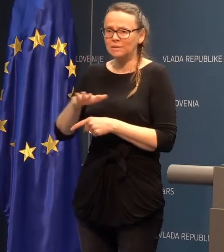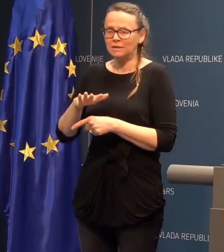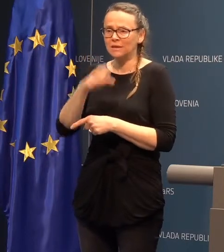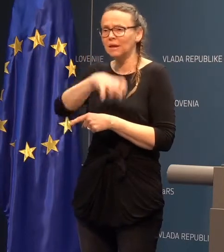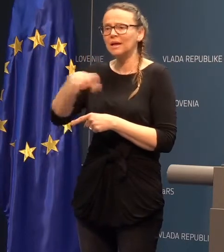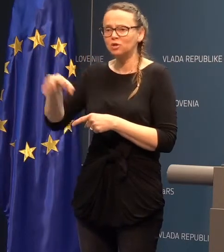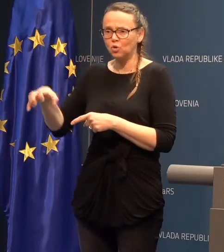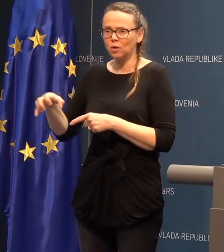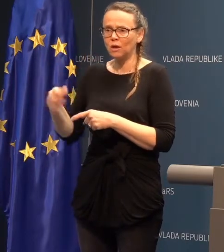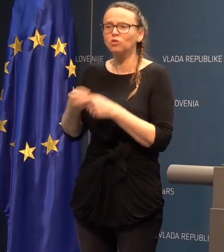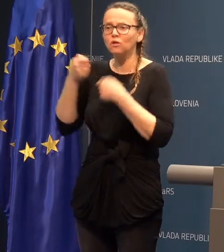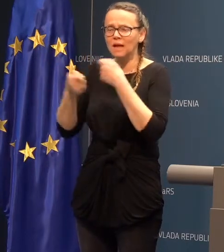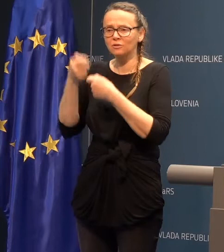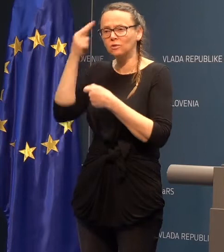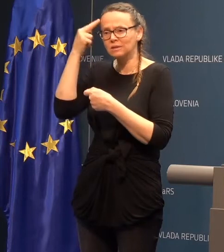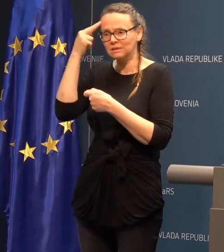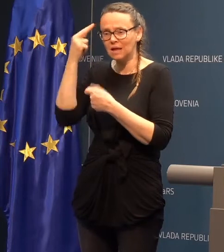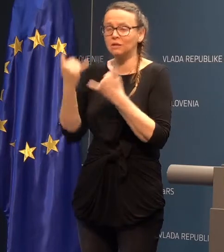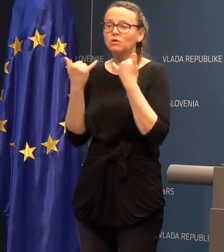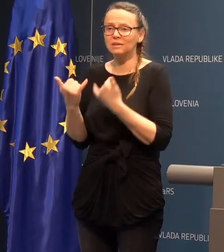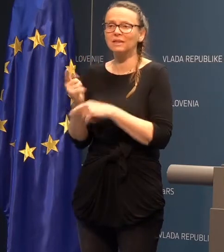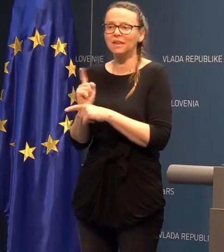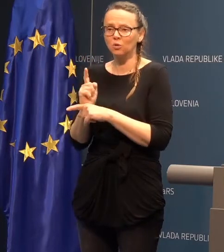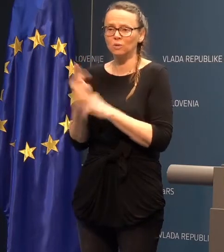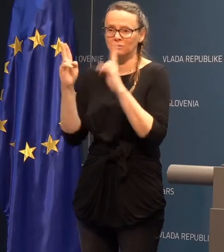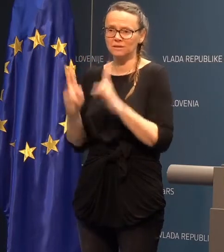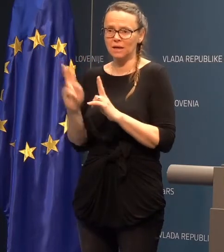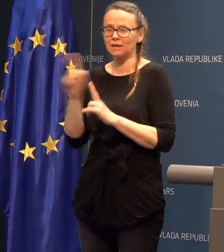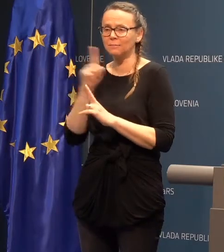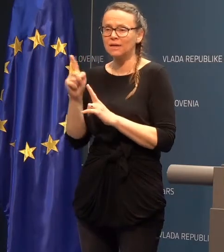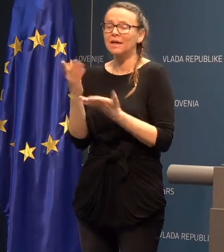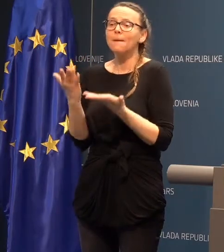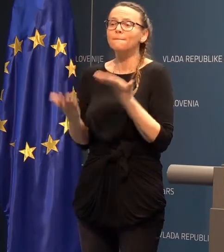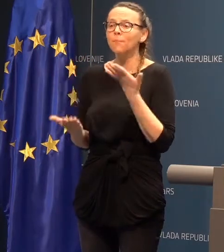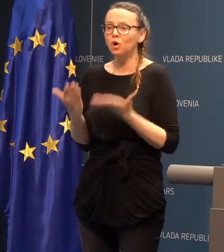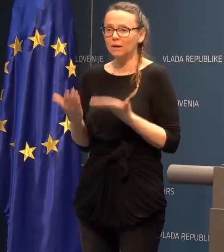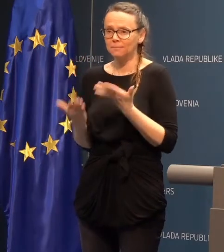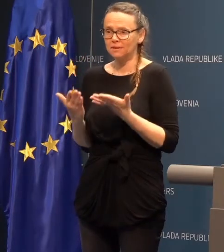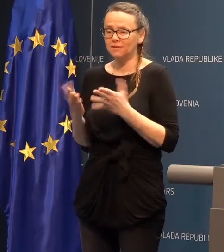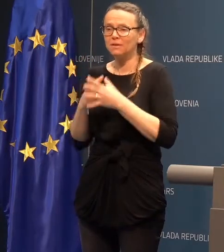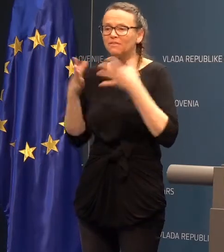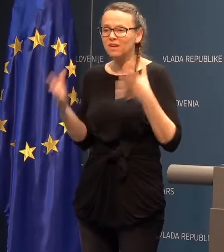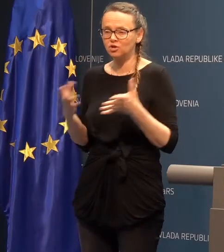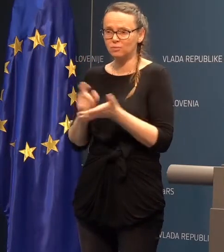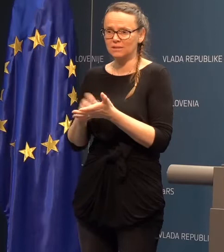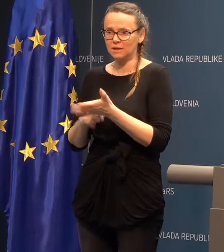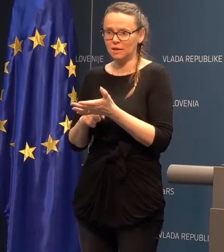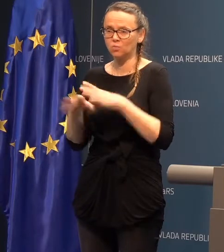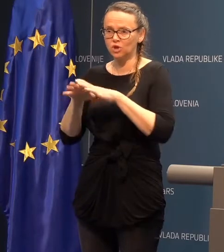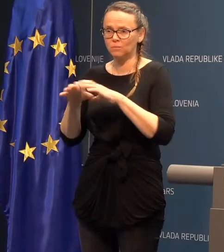dodatno seznanjejo z trenutnim stanjem in pa z morebitnimi večjimi zahtevnejšimi